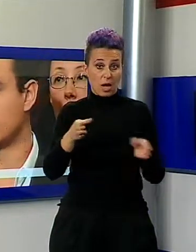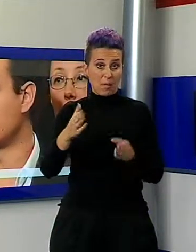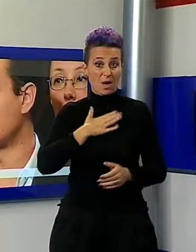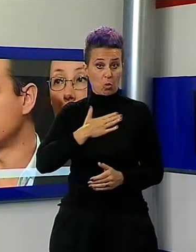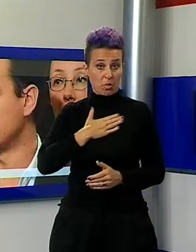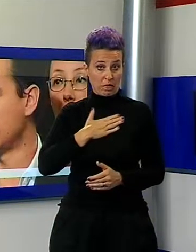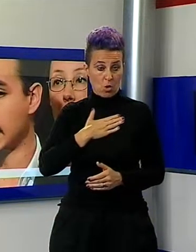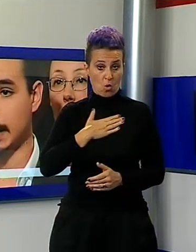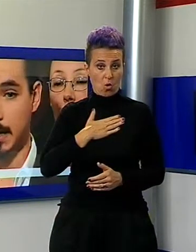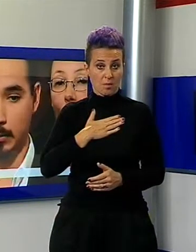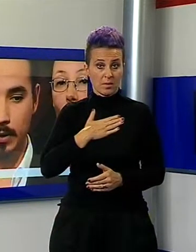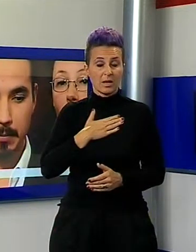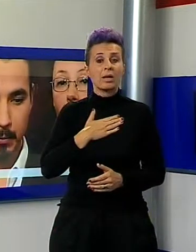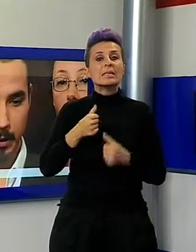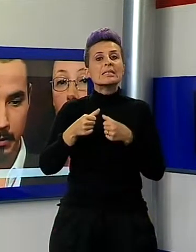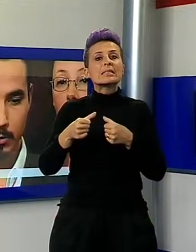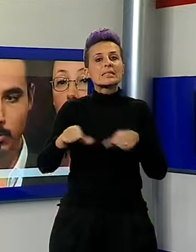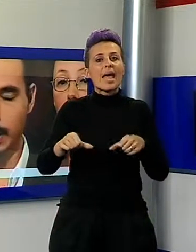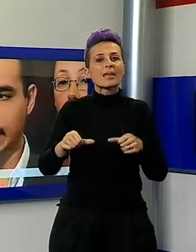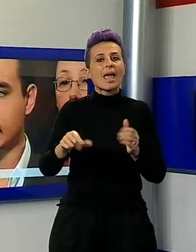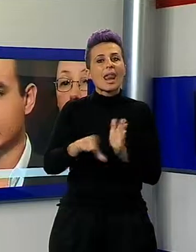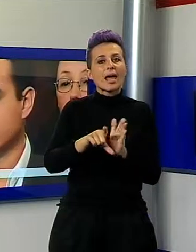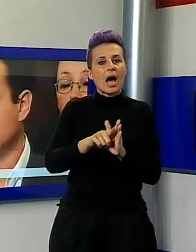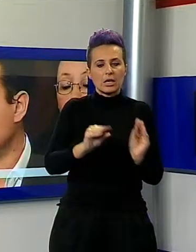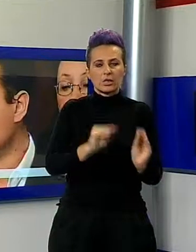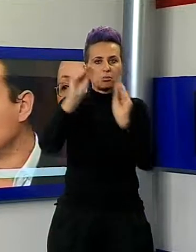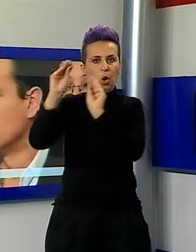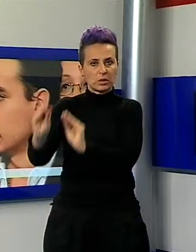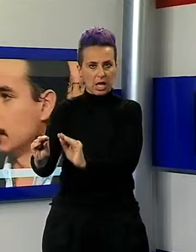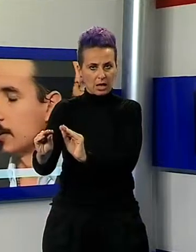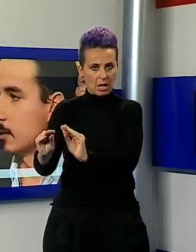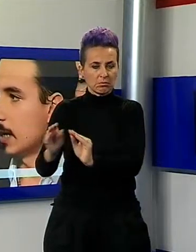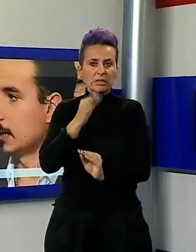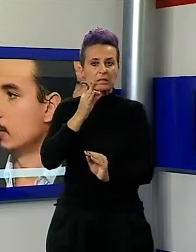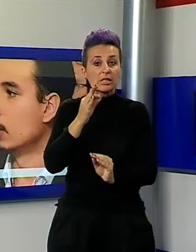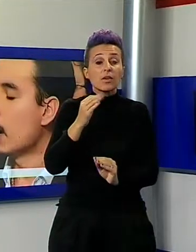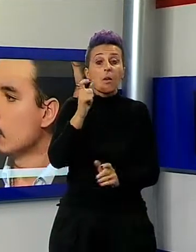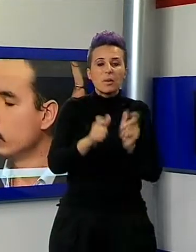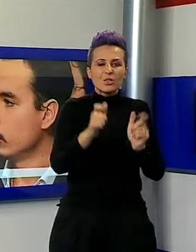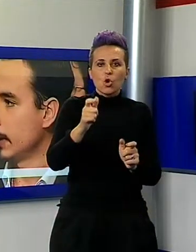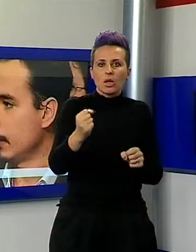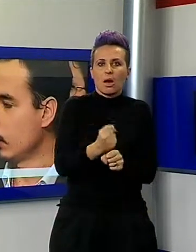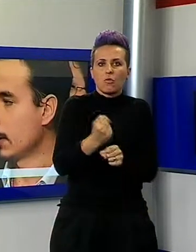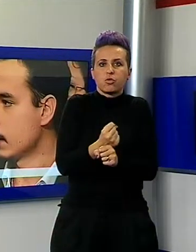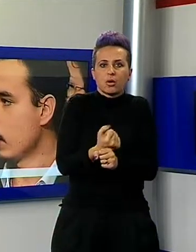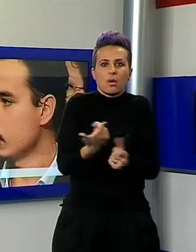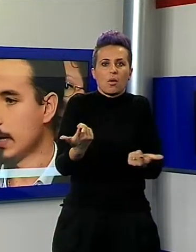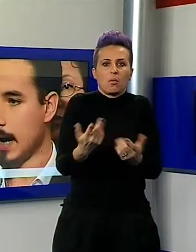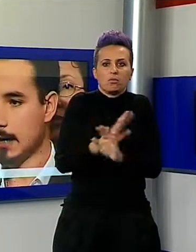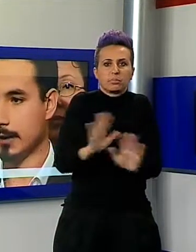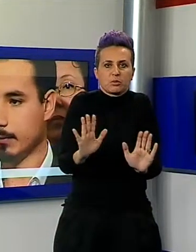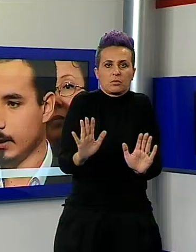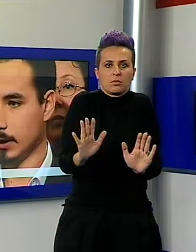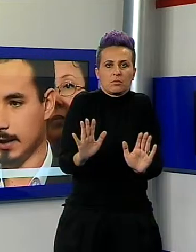spostamento della sede legale, quindi abbiamo delle persone che, essendo dimanzionate, non hanno più del lavoro da